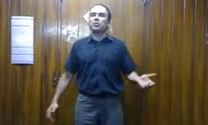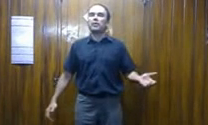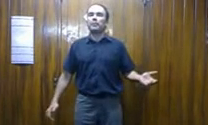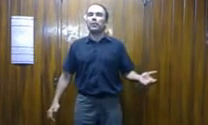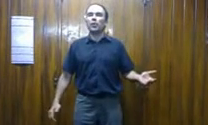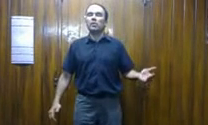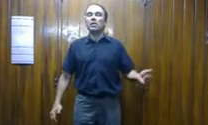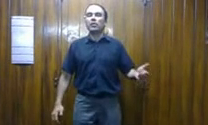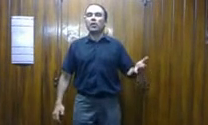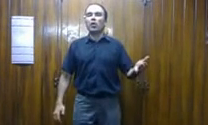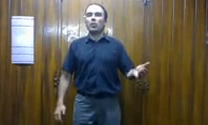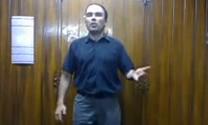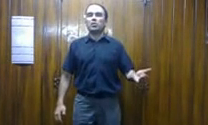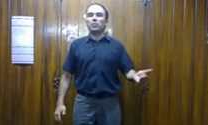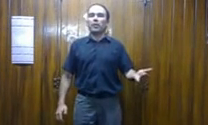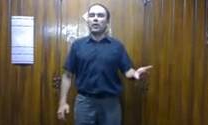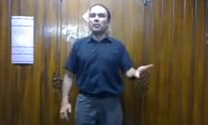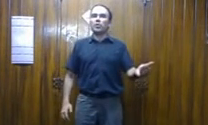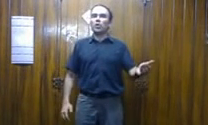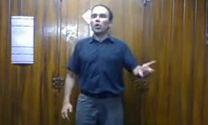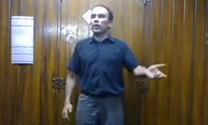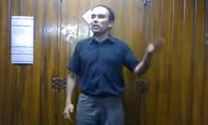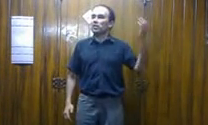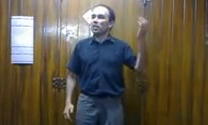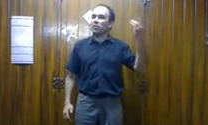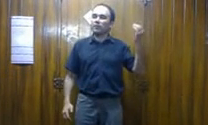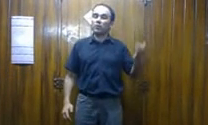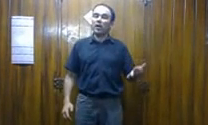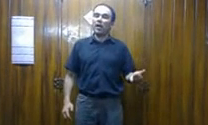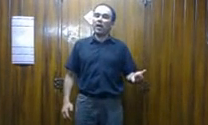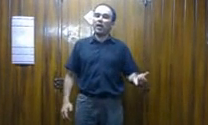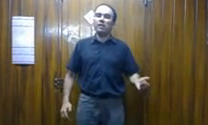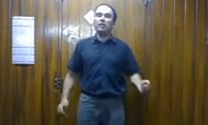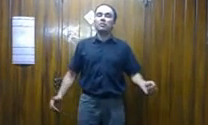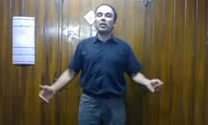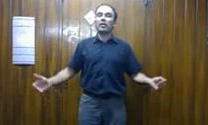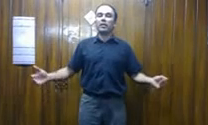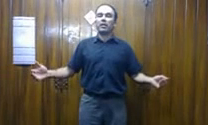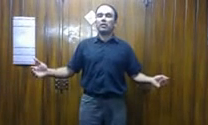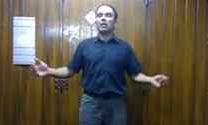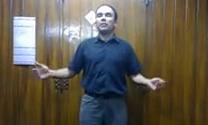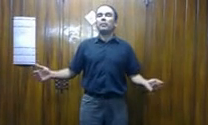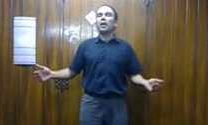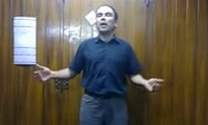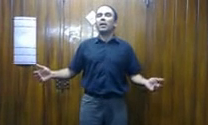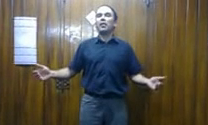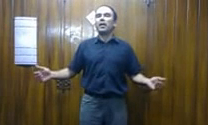tiempo, de los bellos momentos que antaño disfruté, cerquita de mi madre,